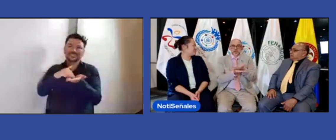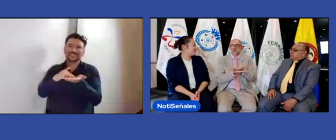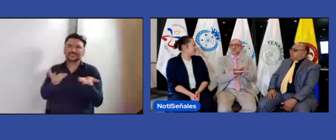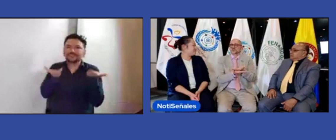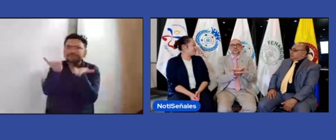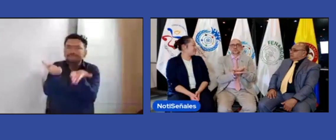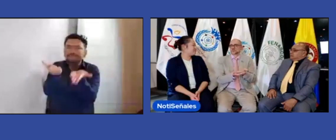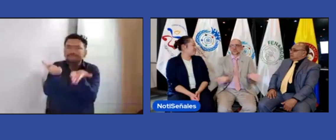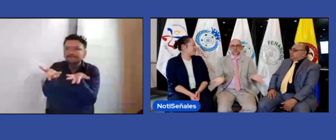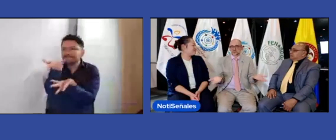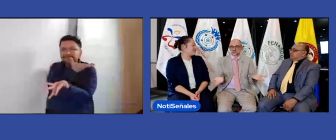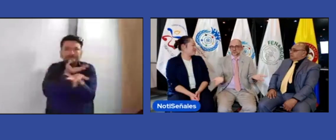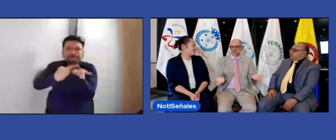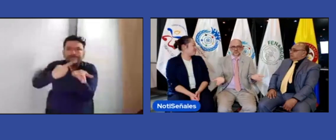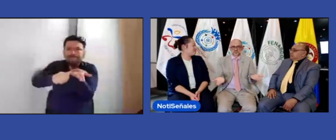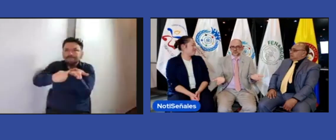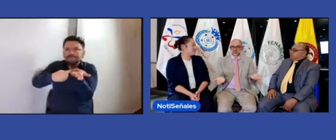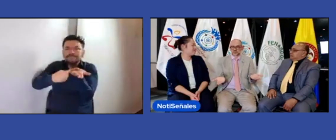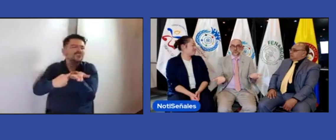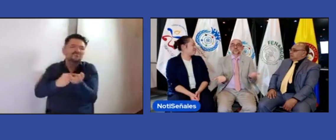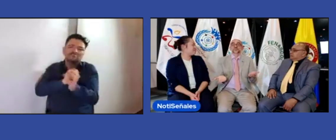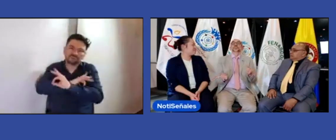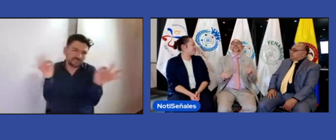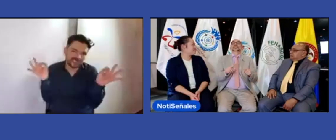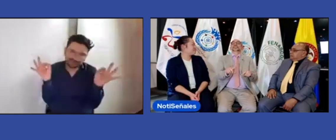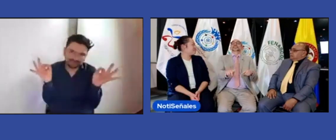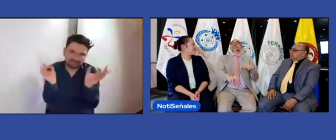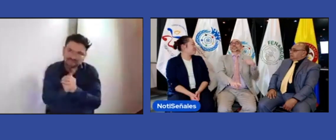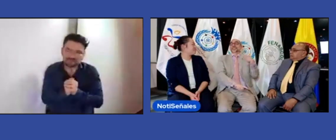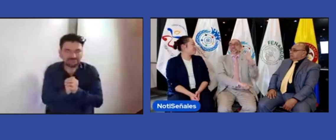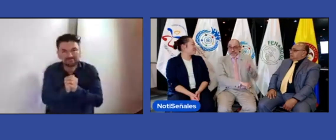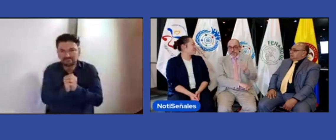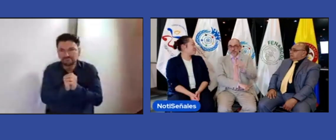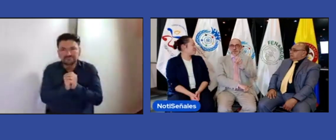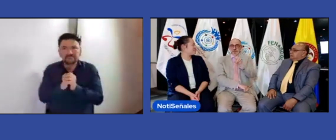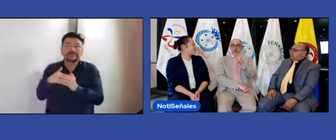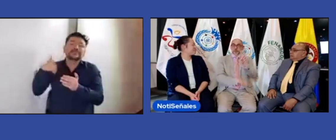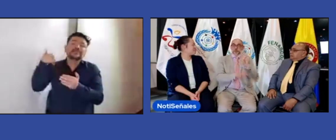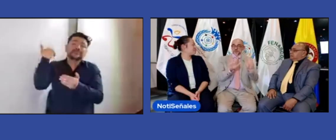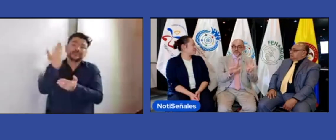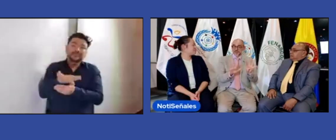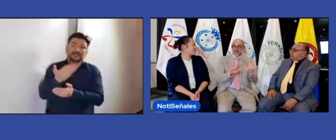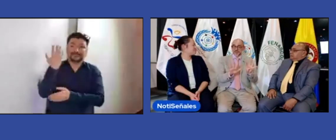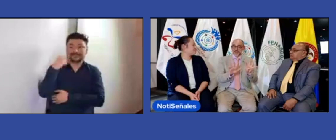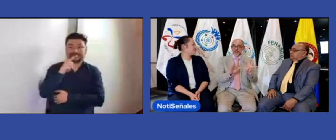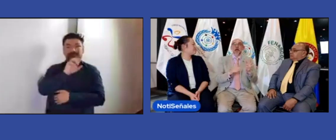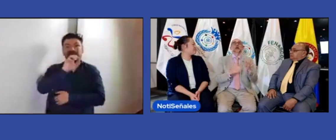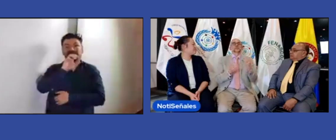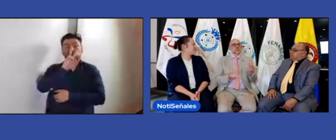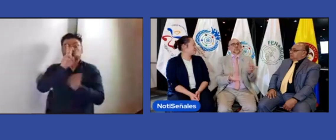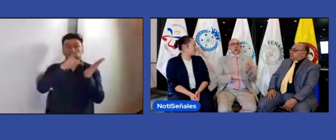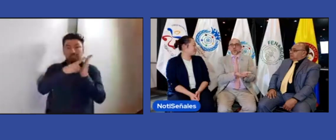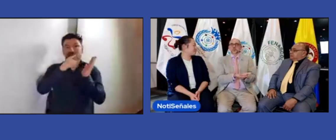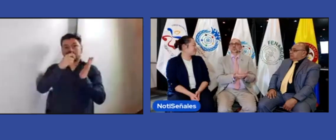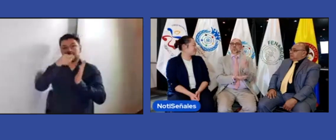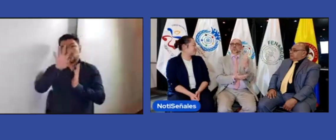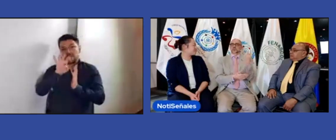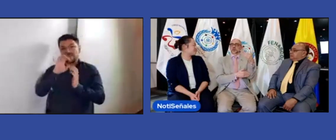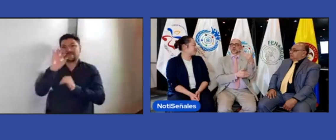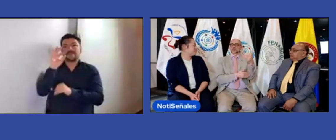en el 2015 se volvió a hablar de este asunto y no se llegó a una conclusión. En 2019 se